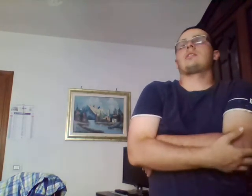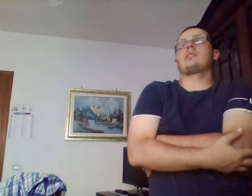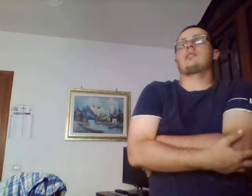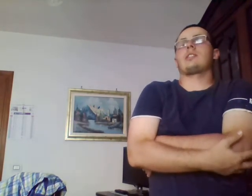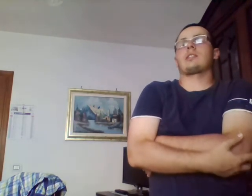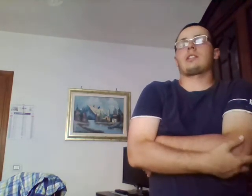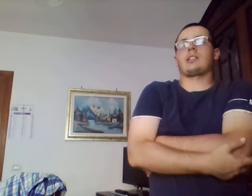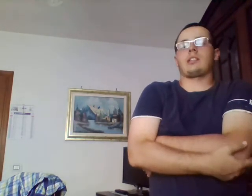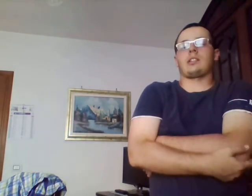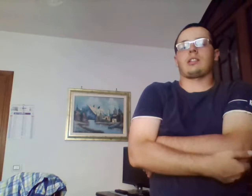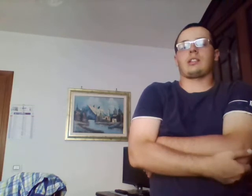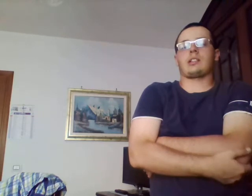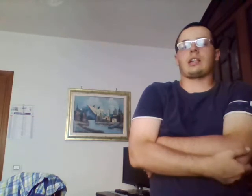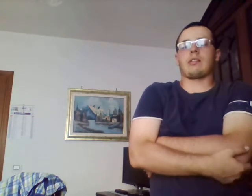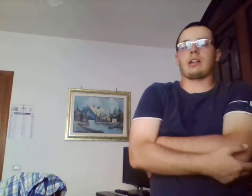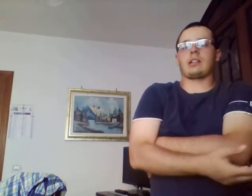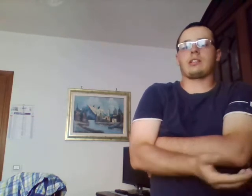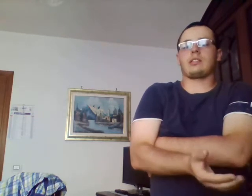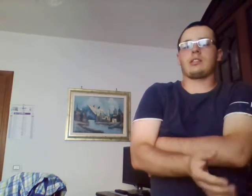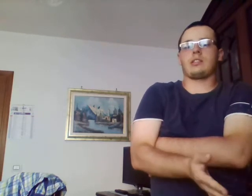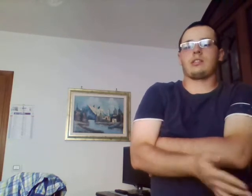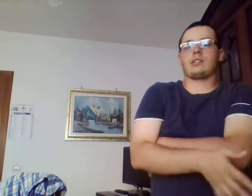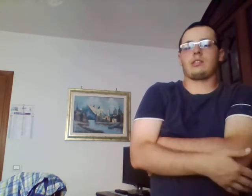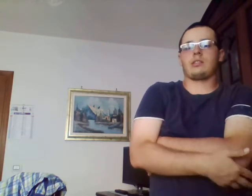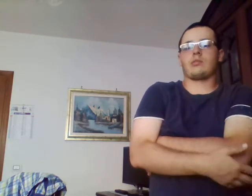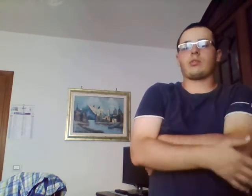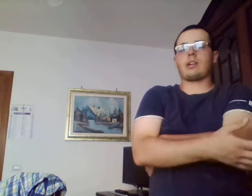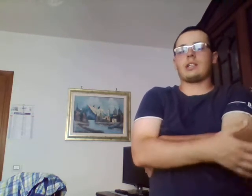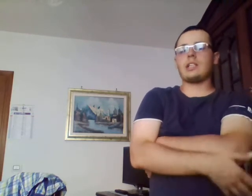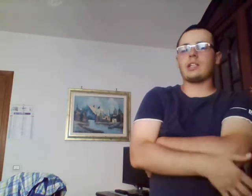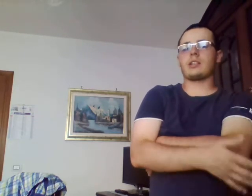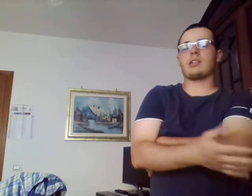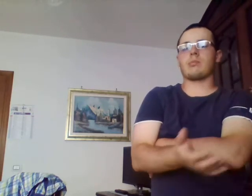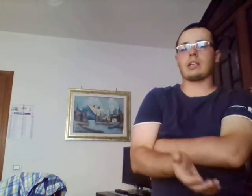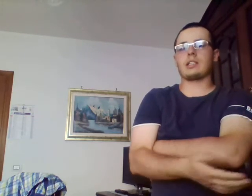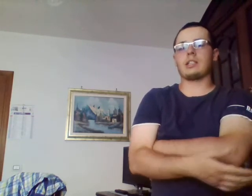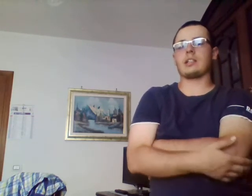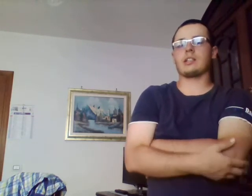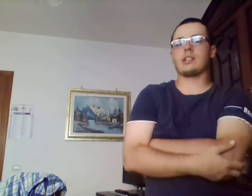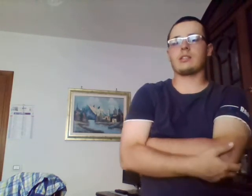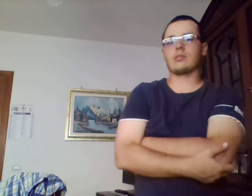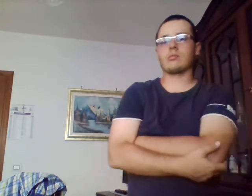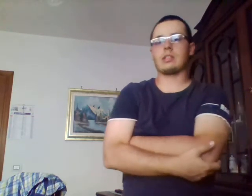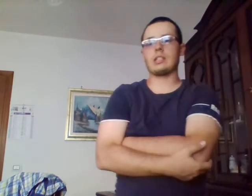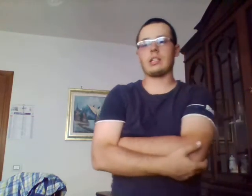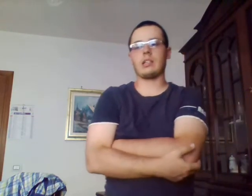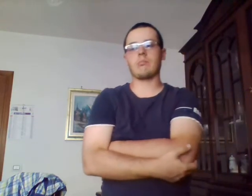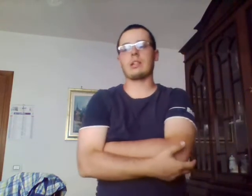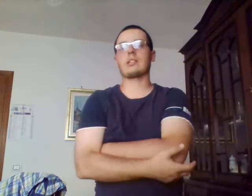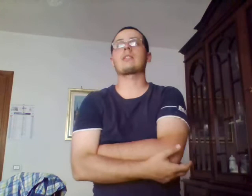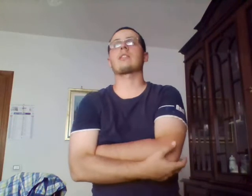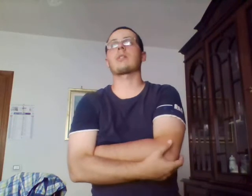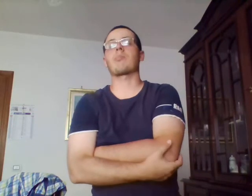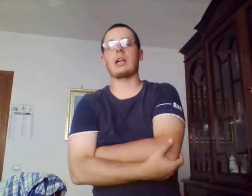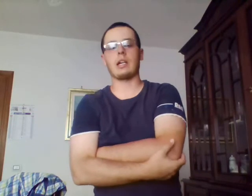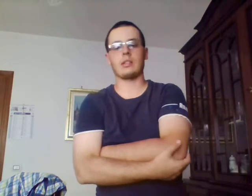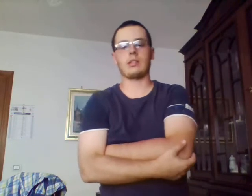anche cavalli giovanissimi, ma che anche hanno un'età abbastanza esperta,